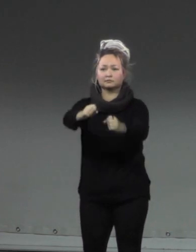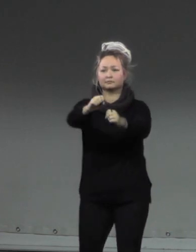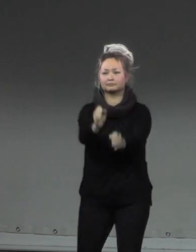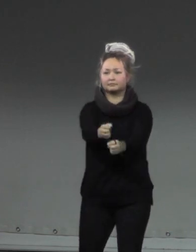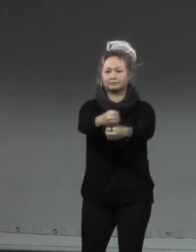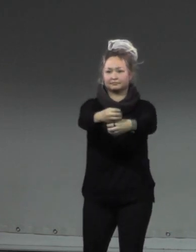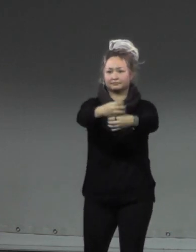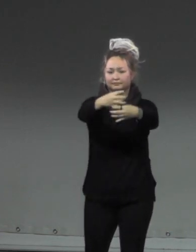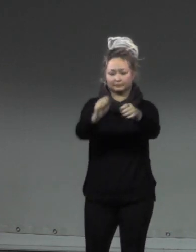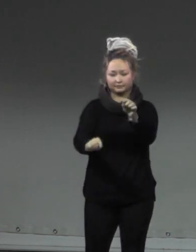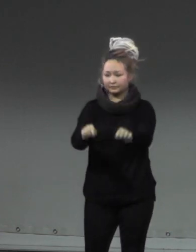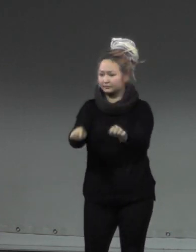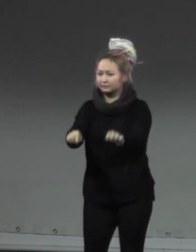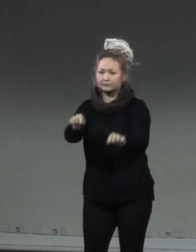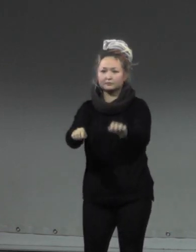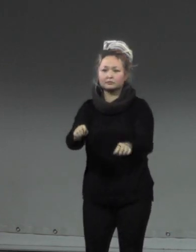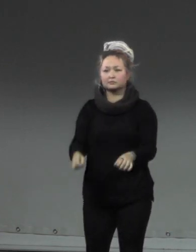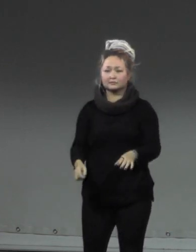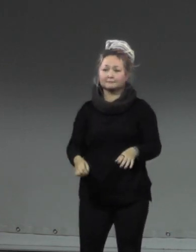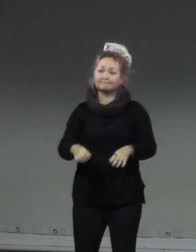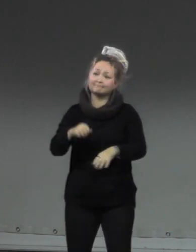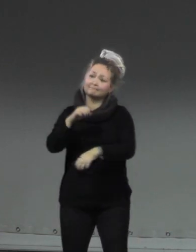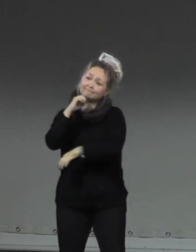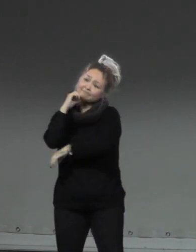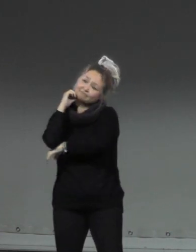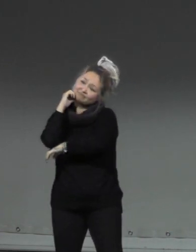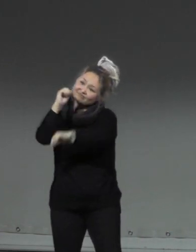Elch und Schneemann, schau es dir an. Viel Spaß.